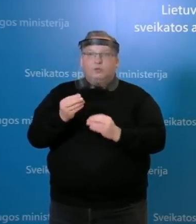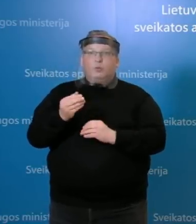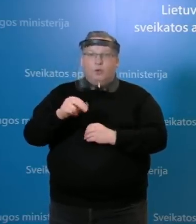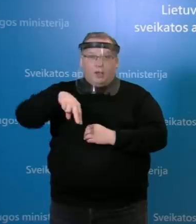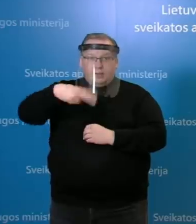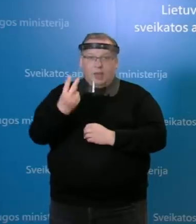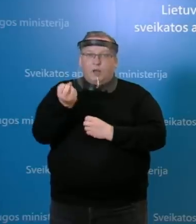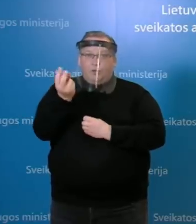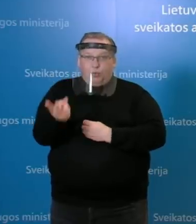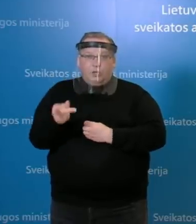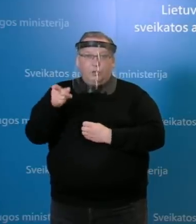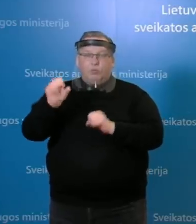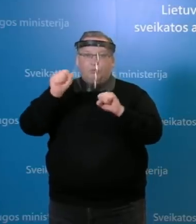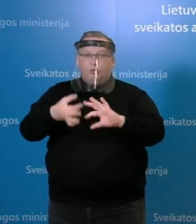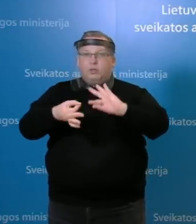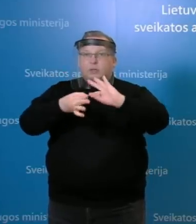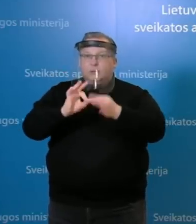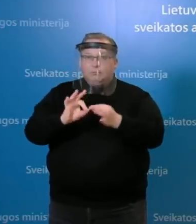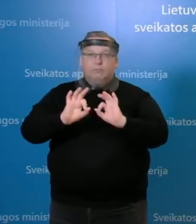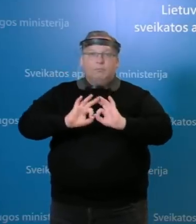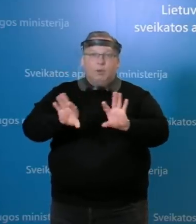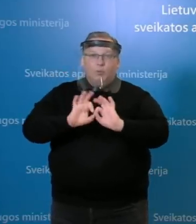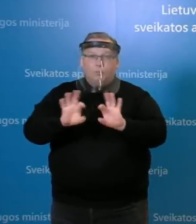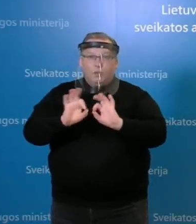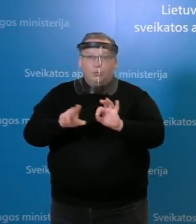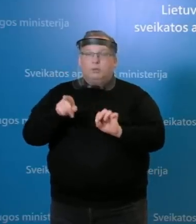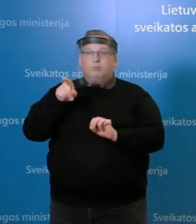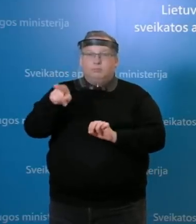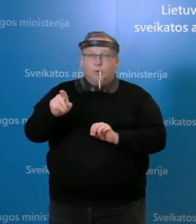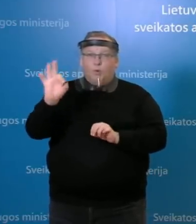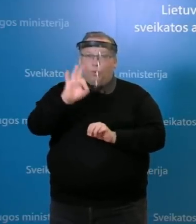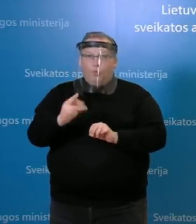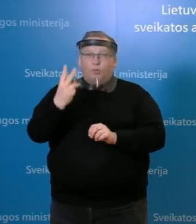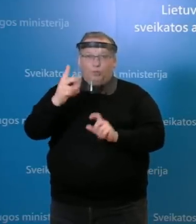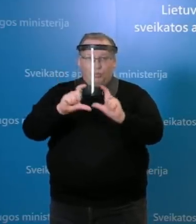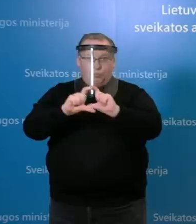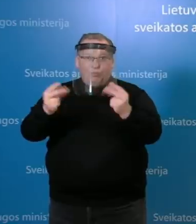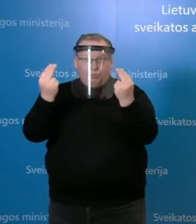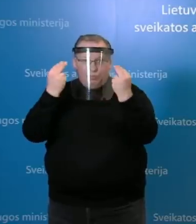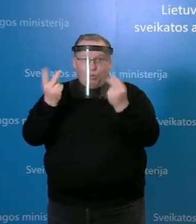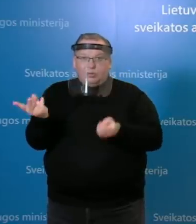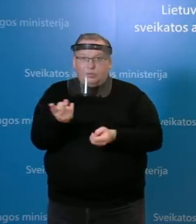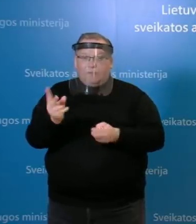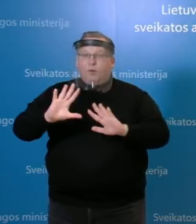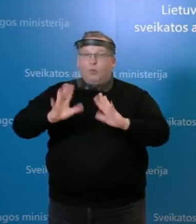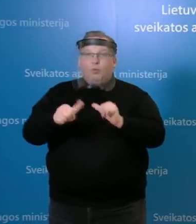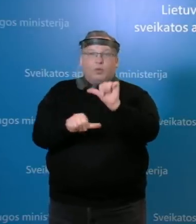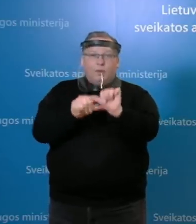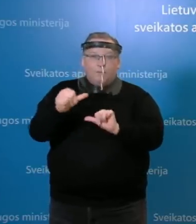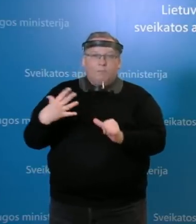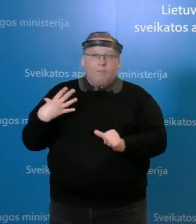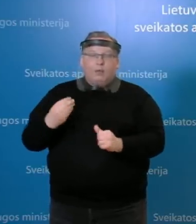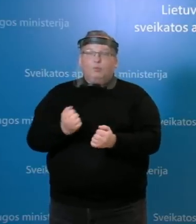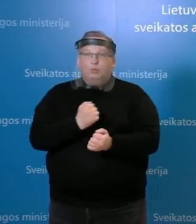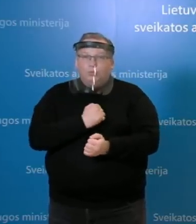Ar galėtumėt detaliau pasakyti depatos moksleivius, na, kokiai anglius yra, su